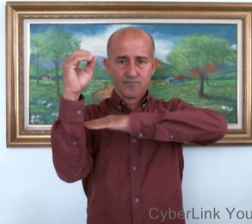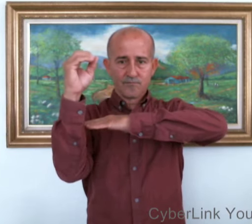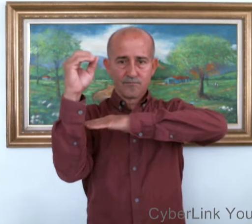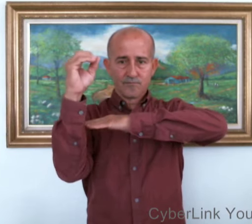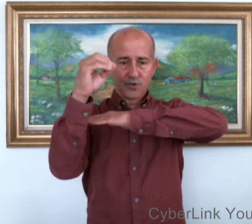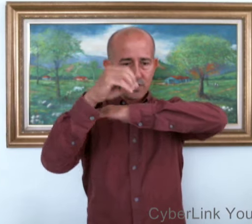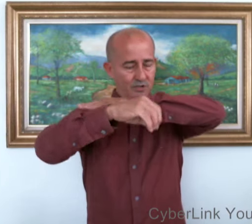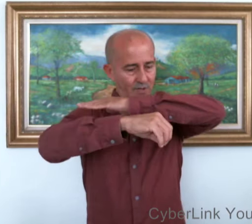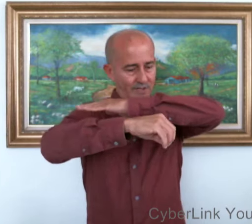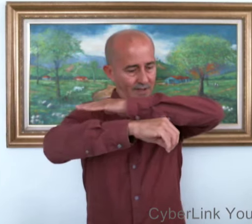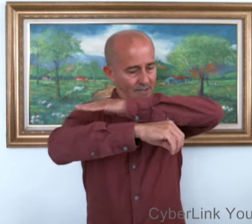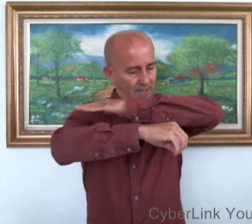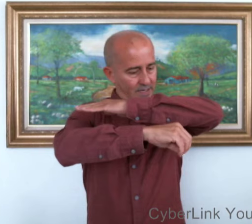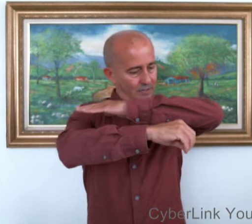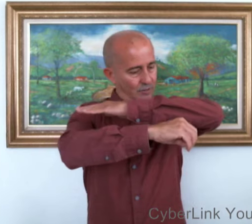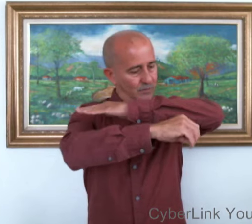Porque el sol está saliendo.